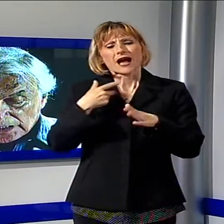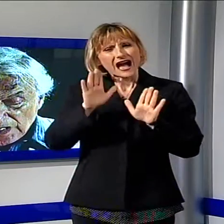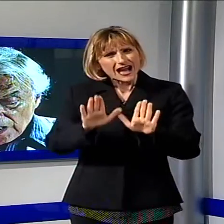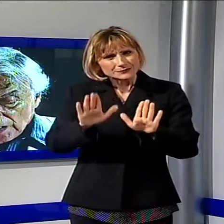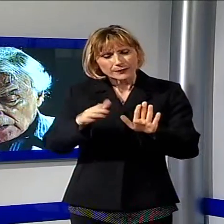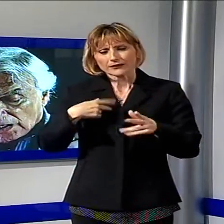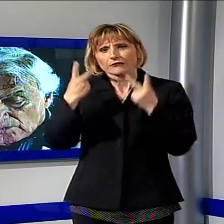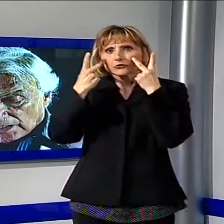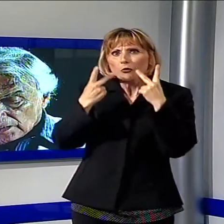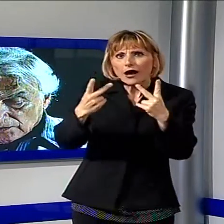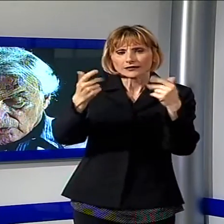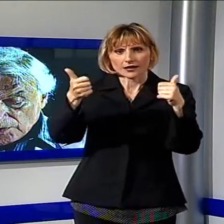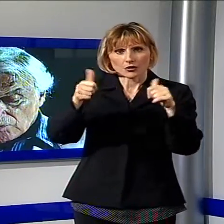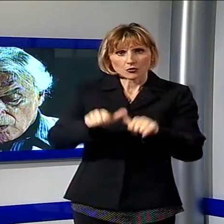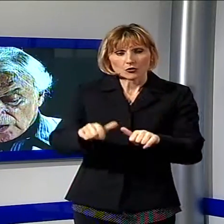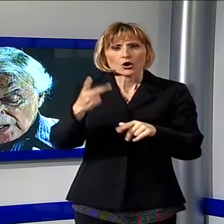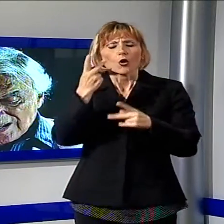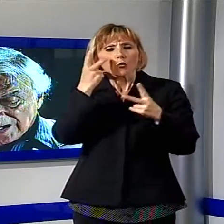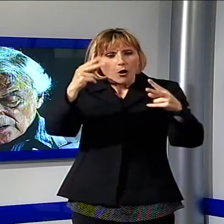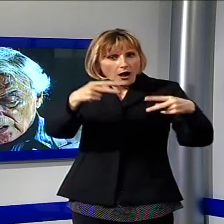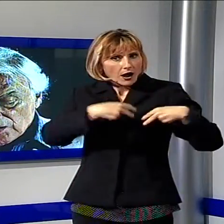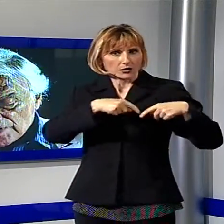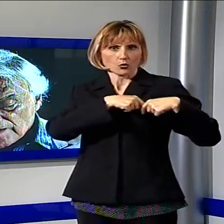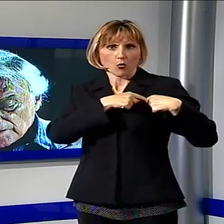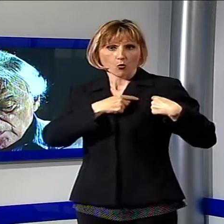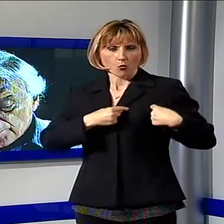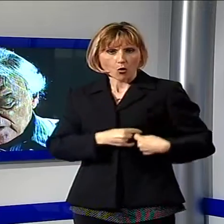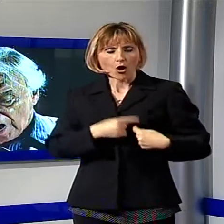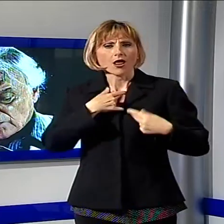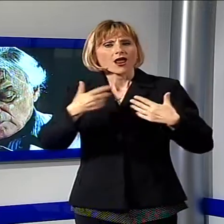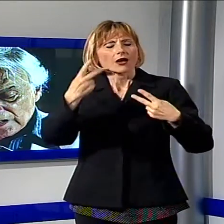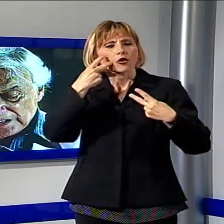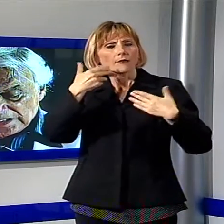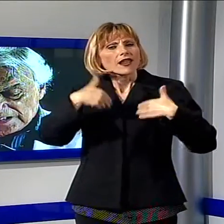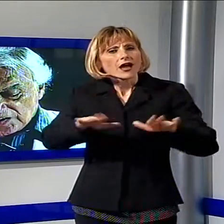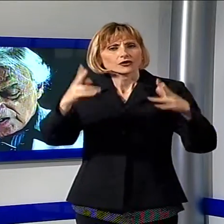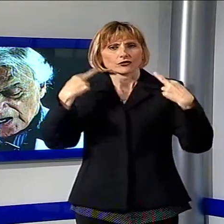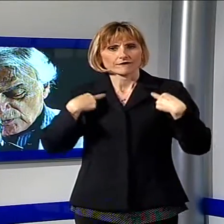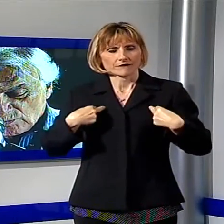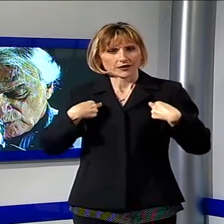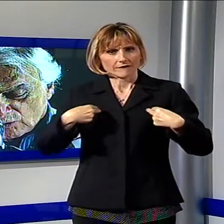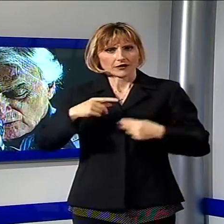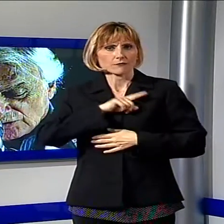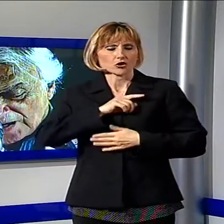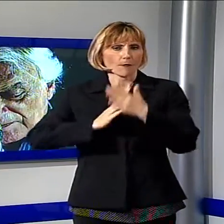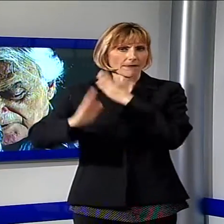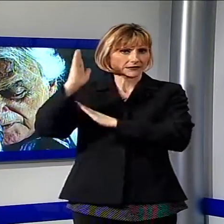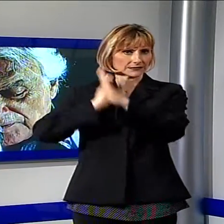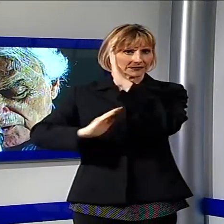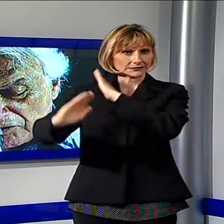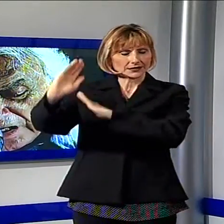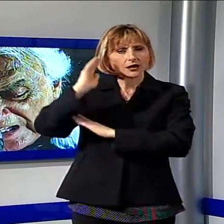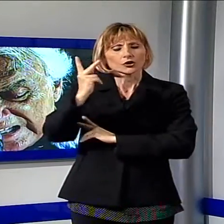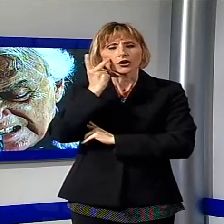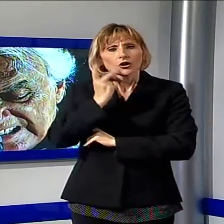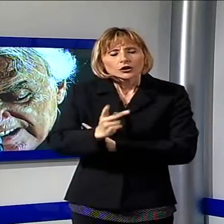guardi, lascia che guardi dentro il mio cuore, lascia che io viva l mio passato, se c'è sul bronco sempre quel